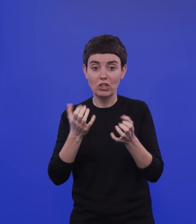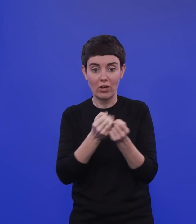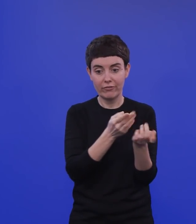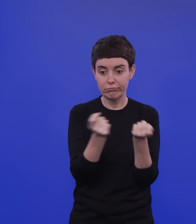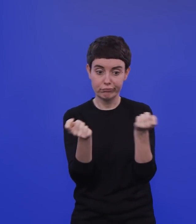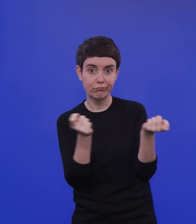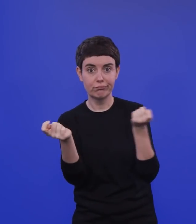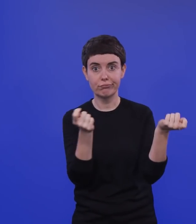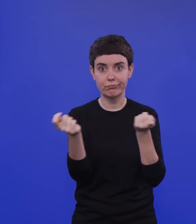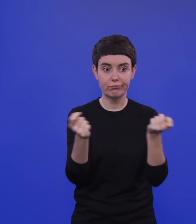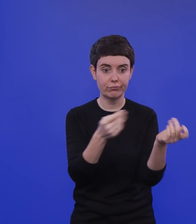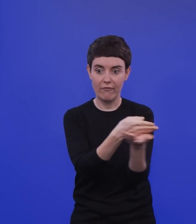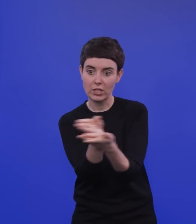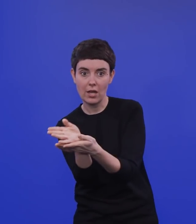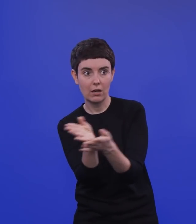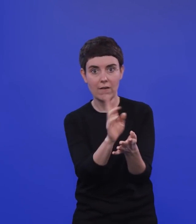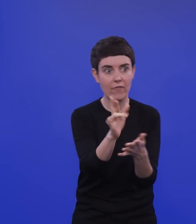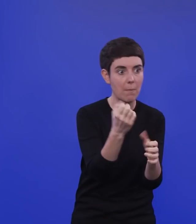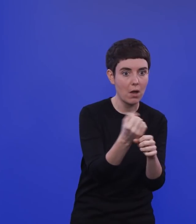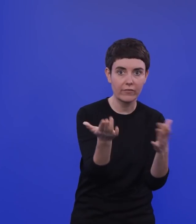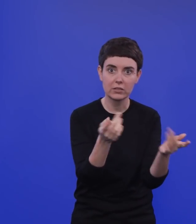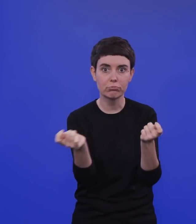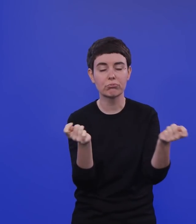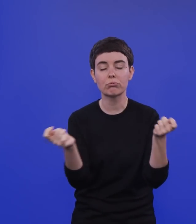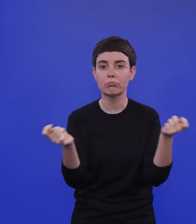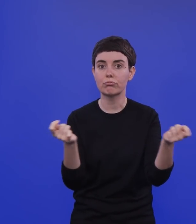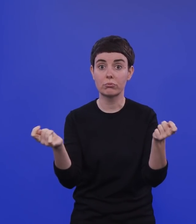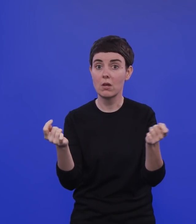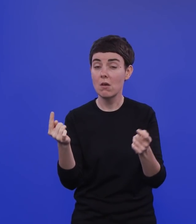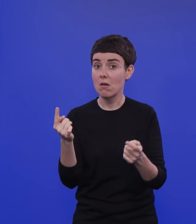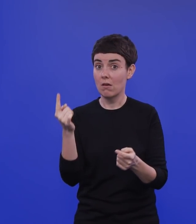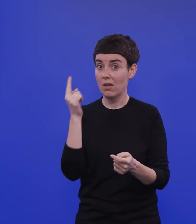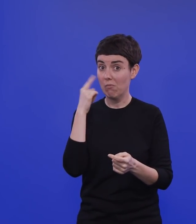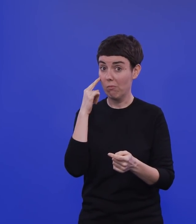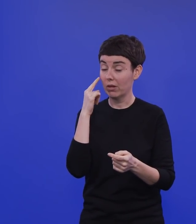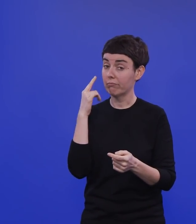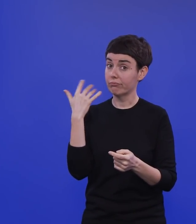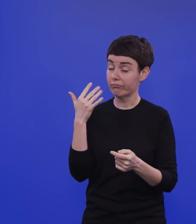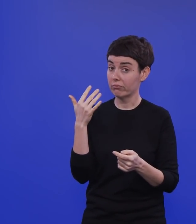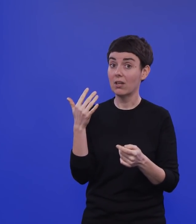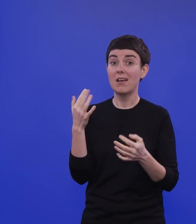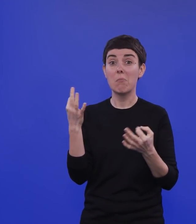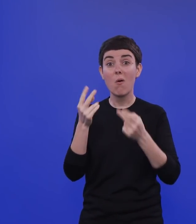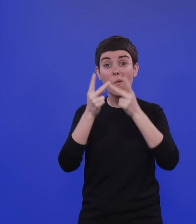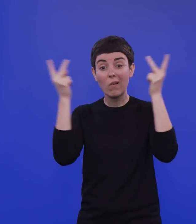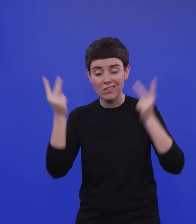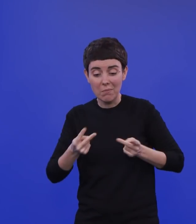ist, das ist natürlich im Moment erst mal zu konzipieren. Aber wir müssen das auch antizipieren in